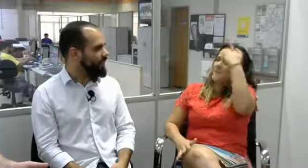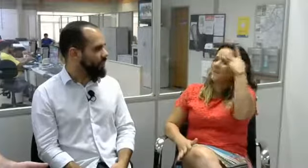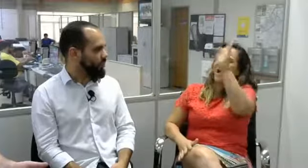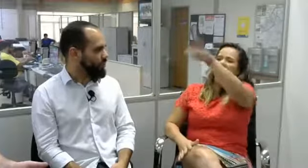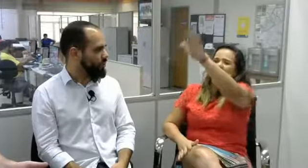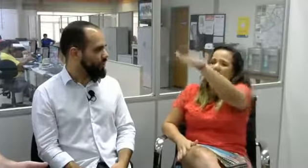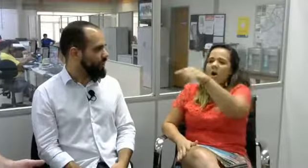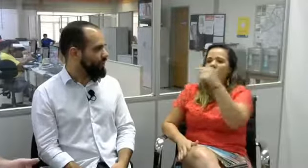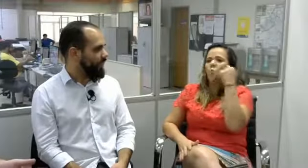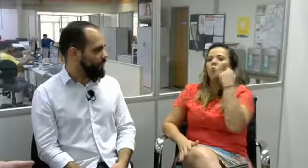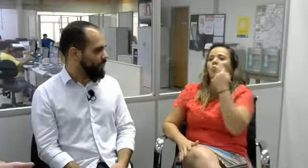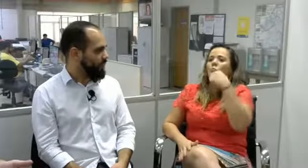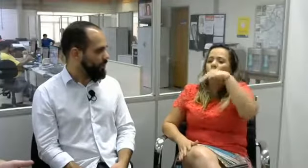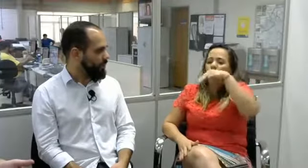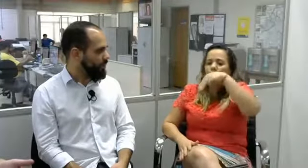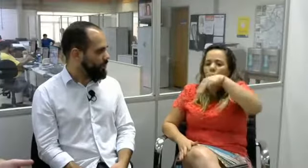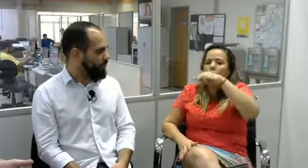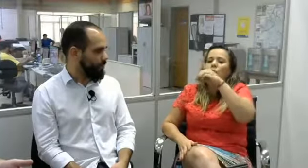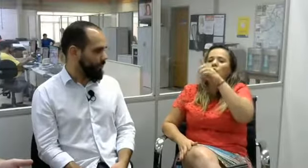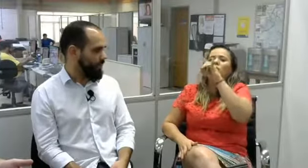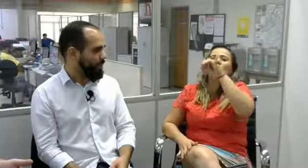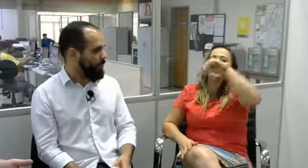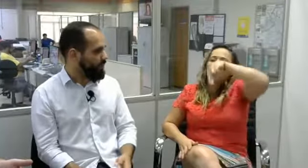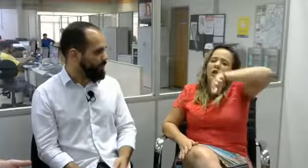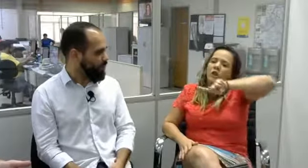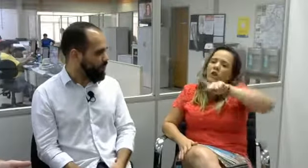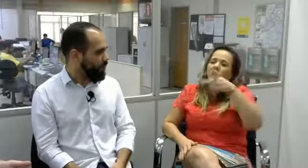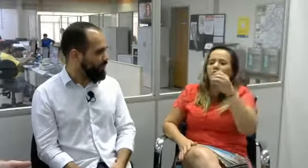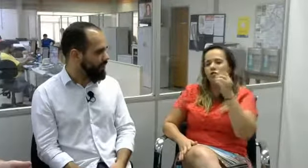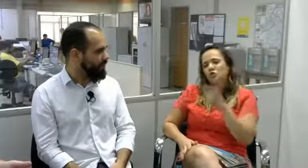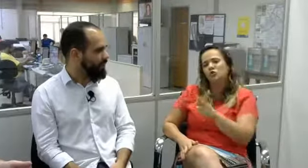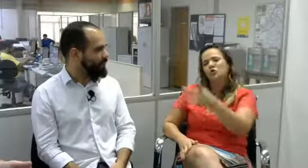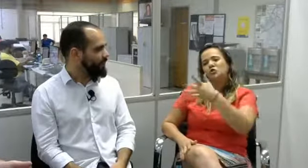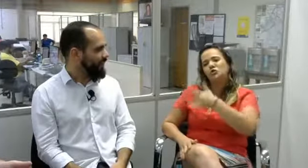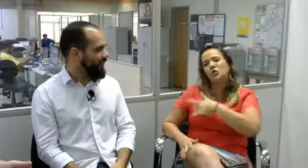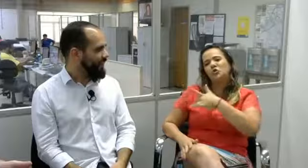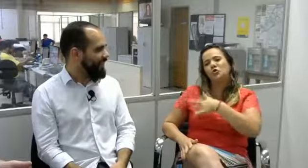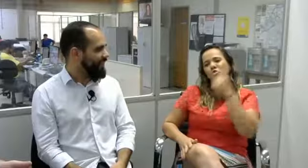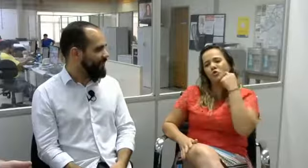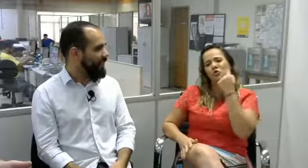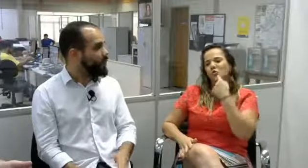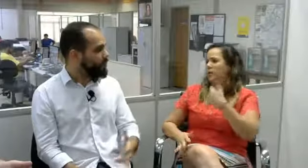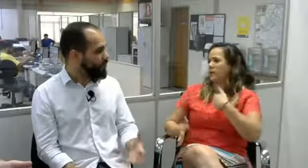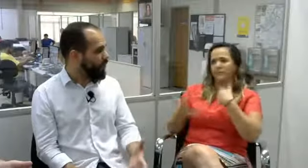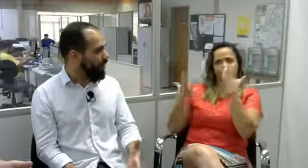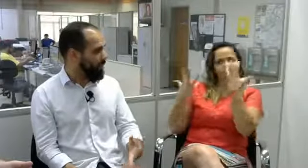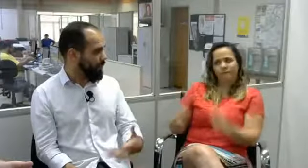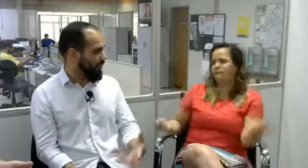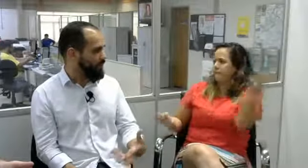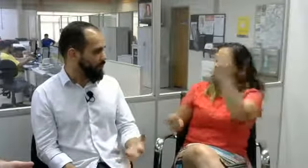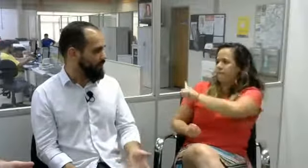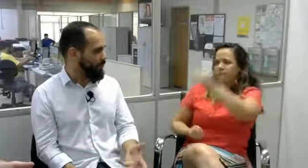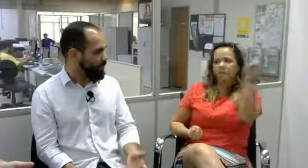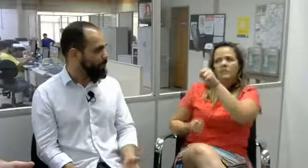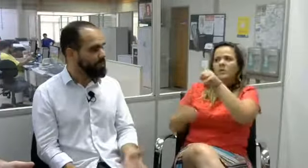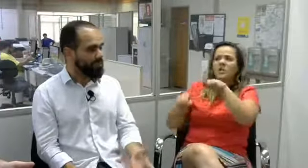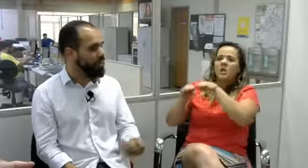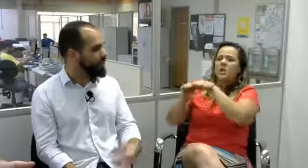Nós temos nossa própria cultura. Por exemplo, algumas pessoas ficam com dó pelo fato de nós sermos surdos, mas nós não